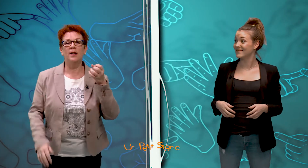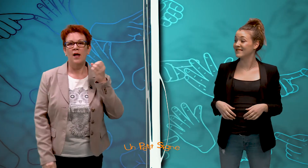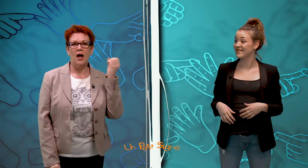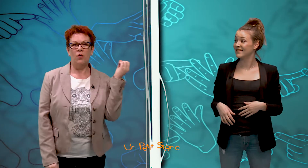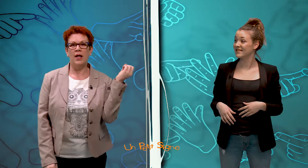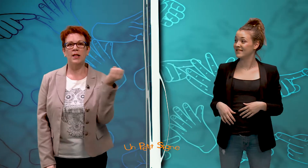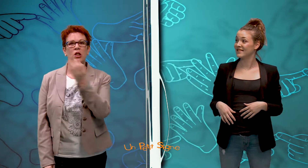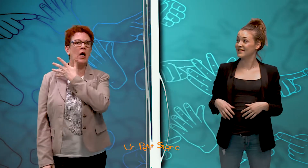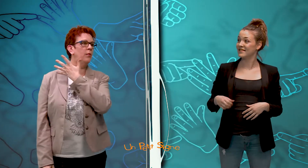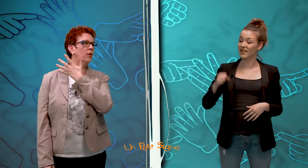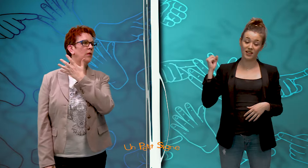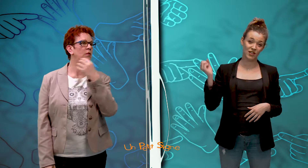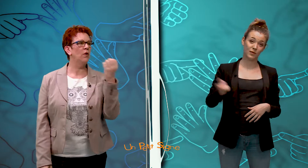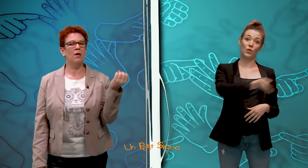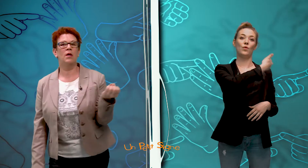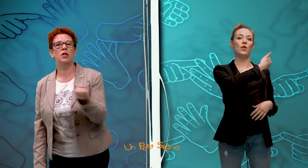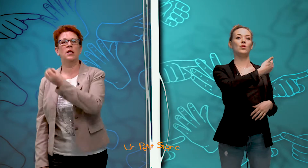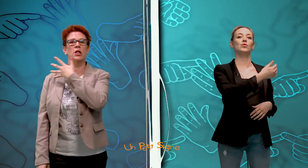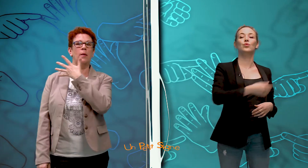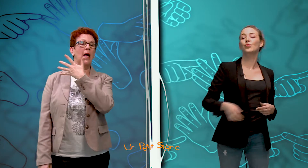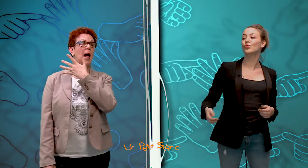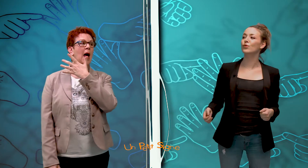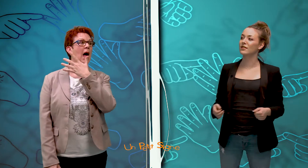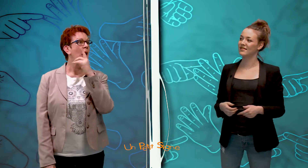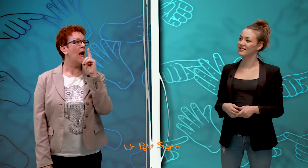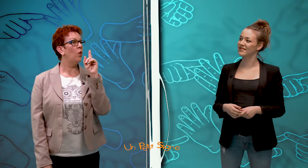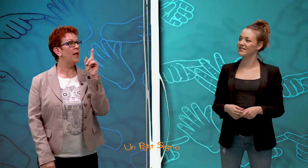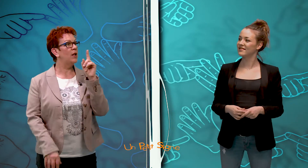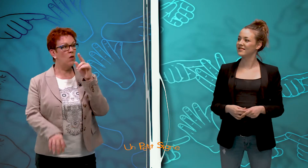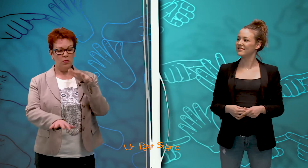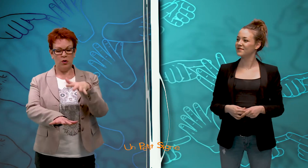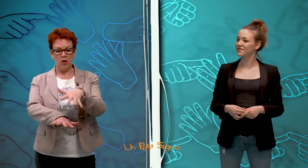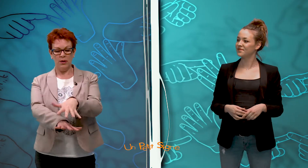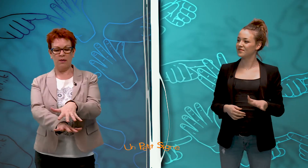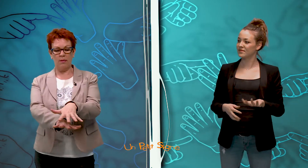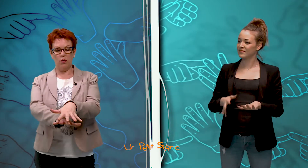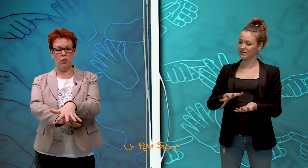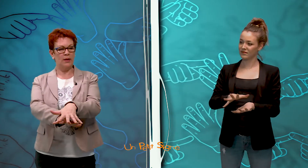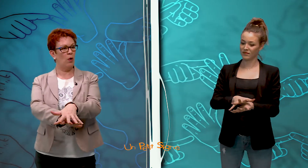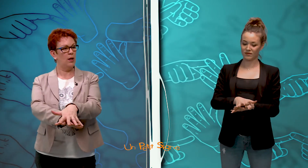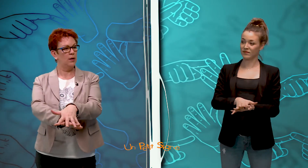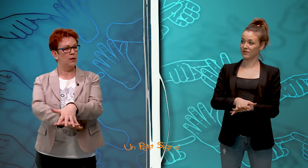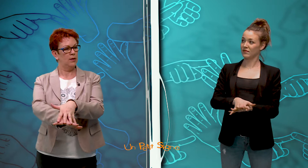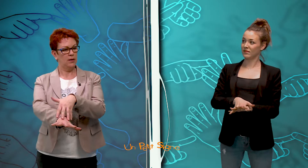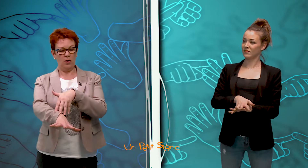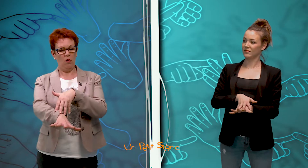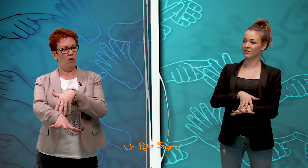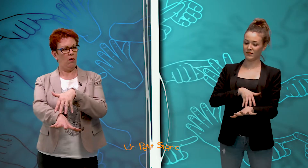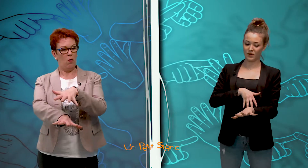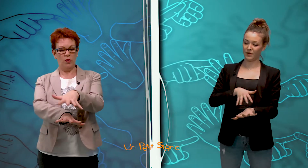Alors on a l'écharpe. L'écharpe, l'ant autour du cou. Alors on a gants, gants,'est vraiment tous les doigts. Gants, on